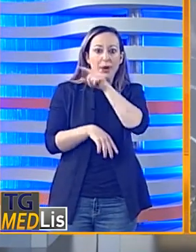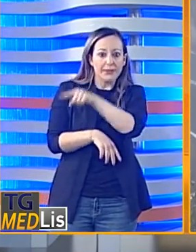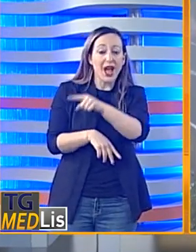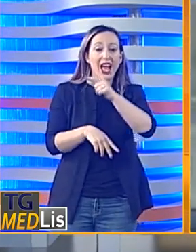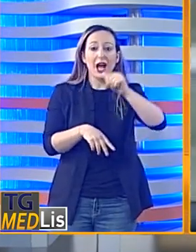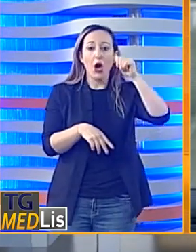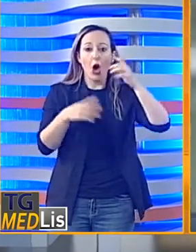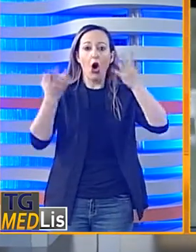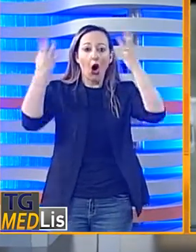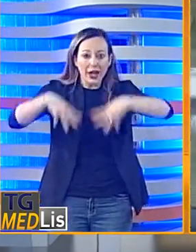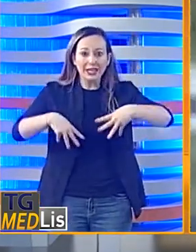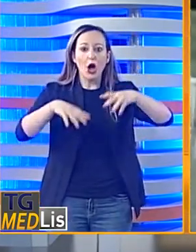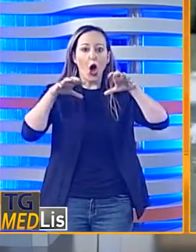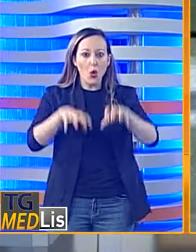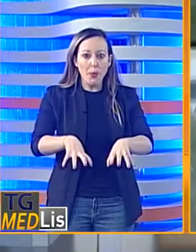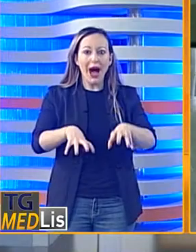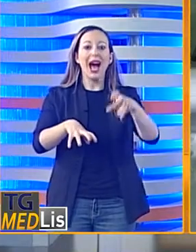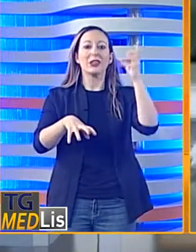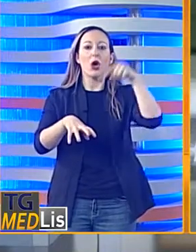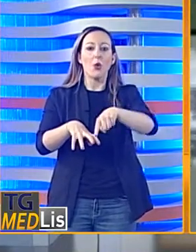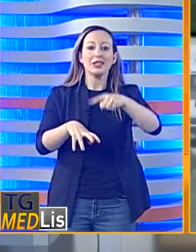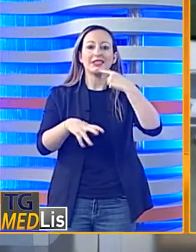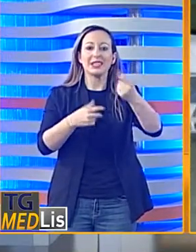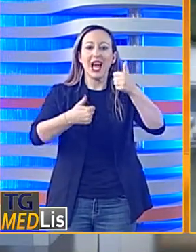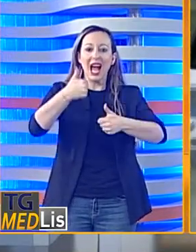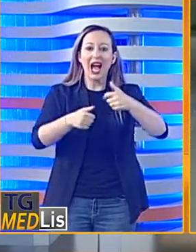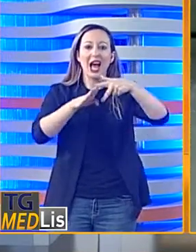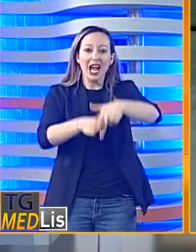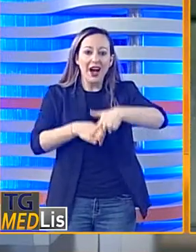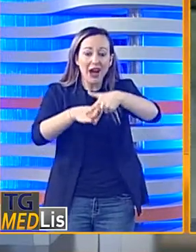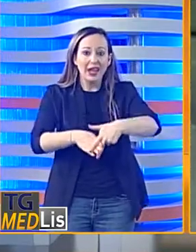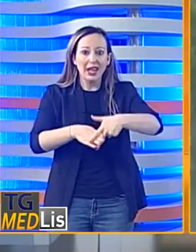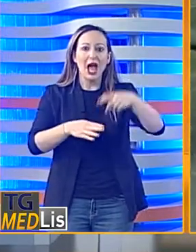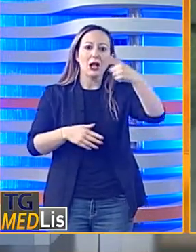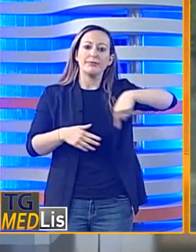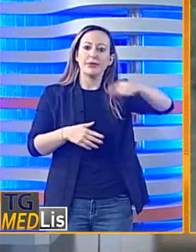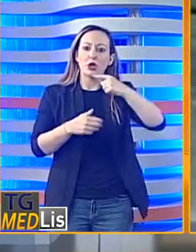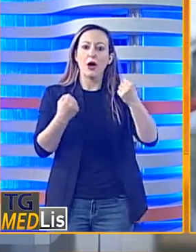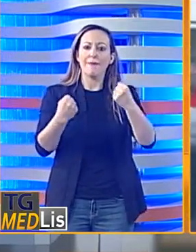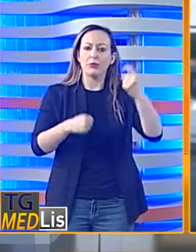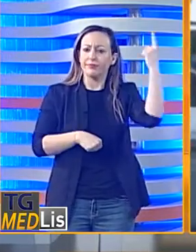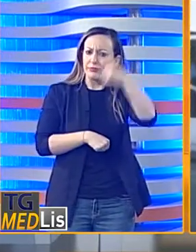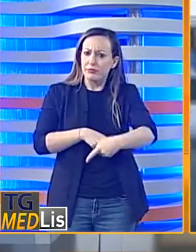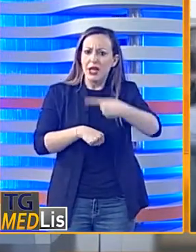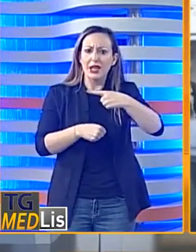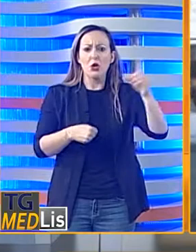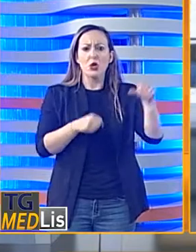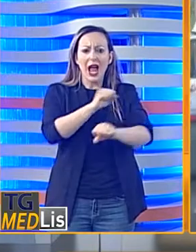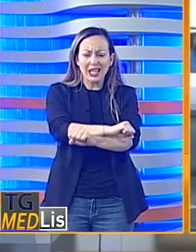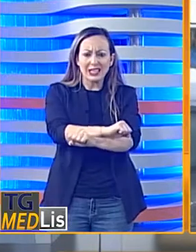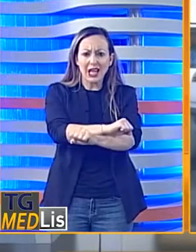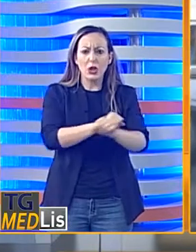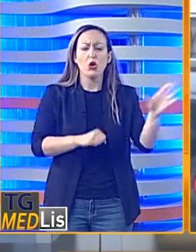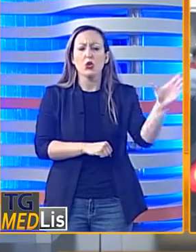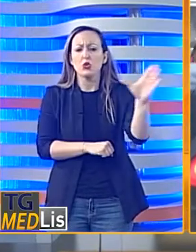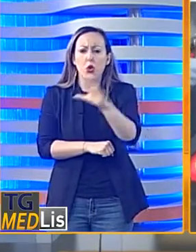vera e propria associazione che si occupava di organizzare competizioni clandestine di cavalli. Le forze dell